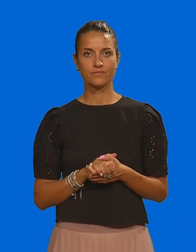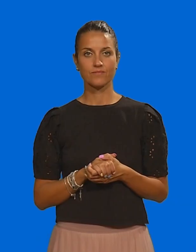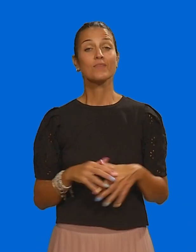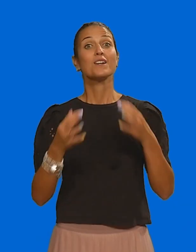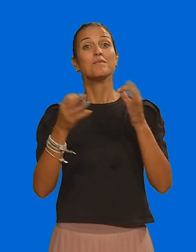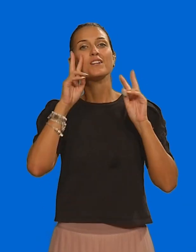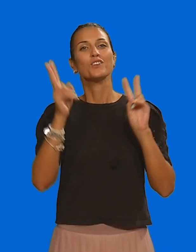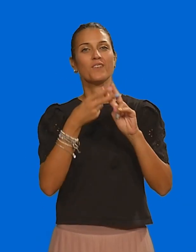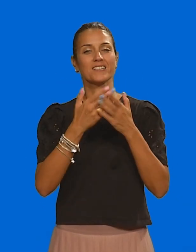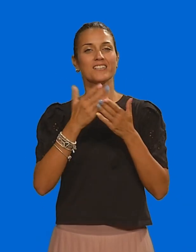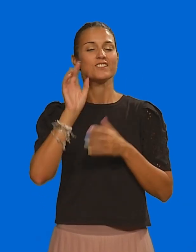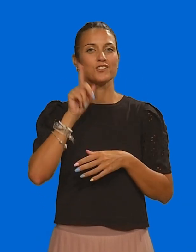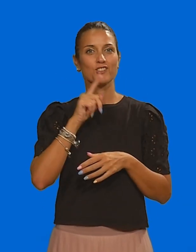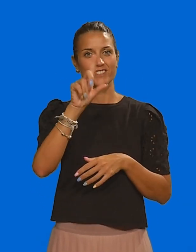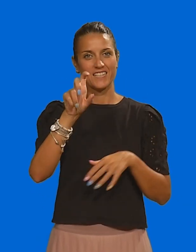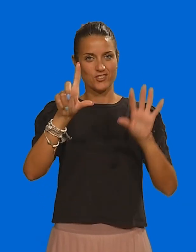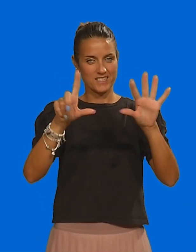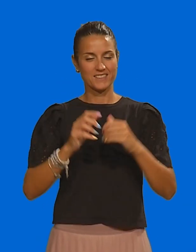Ben trovati al Tg Sordi di Lecce 7.